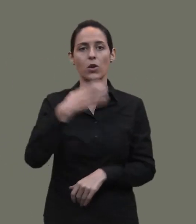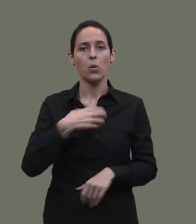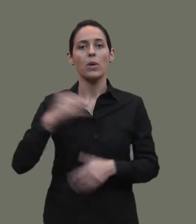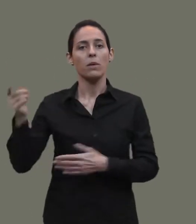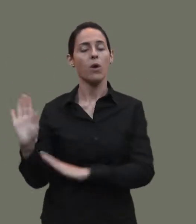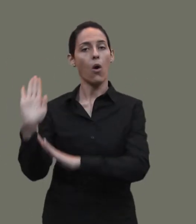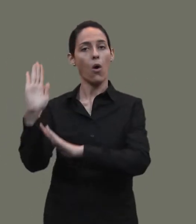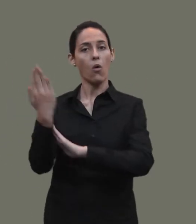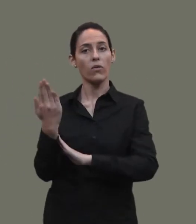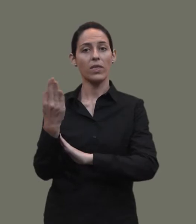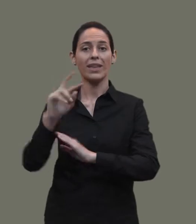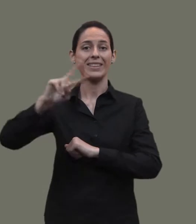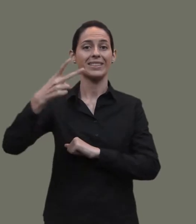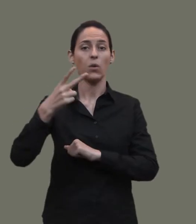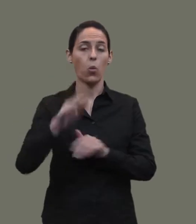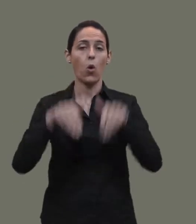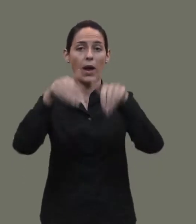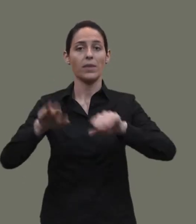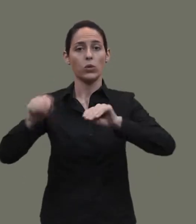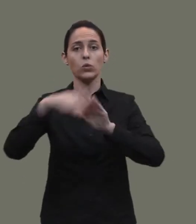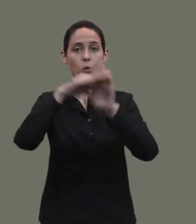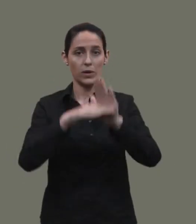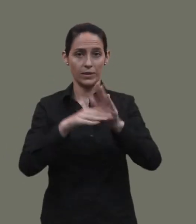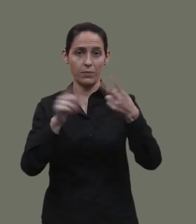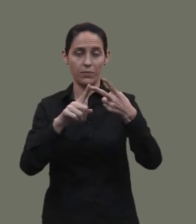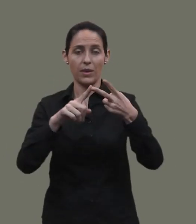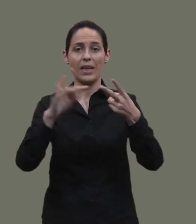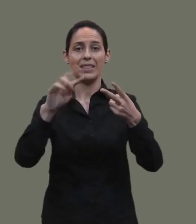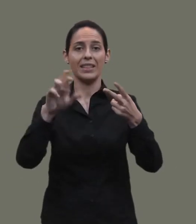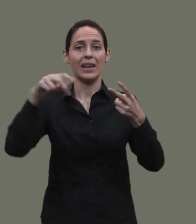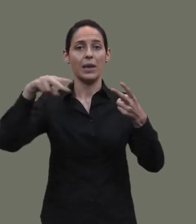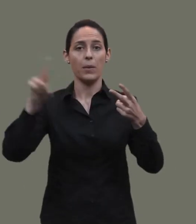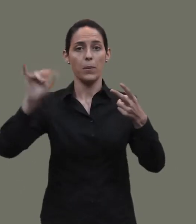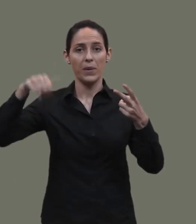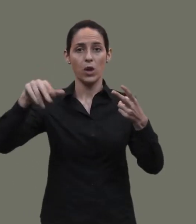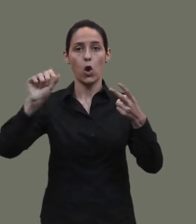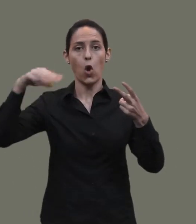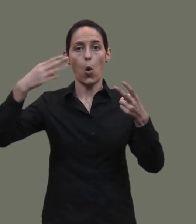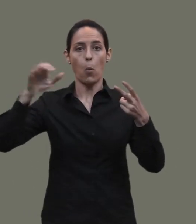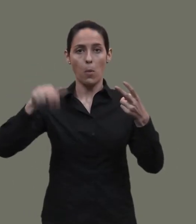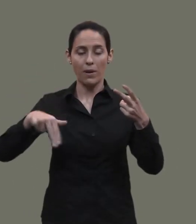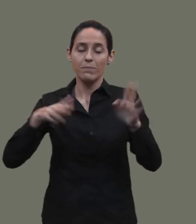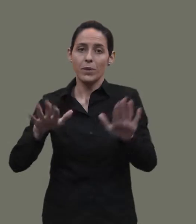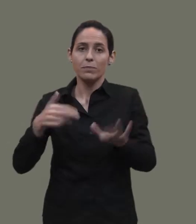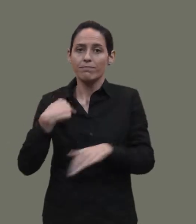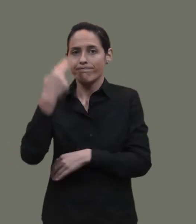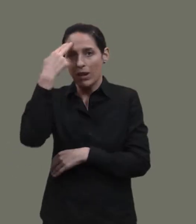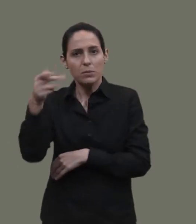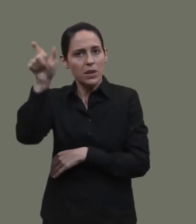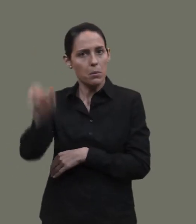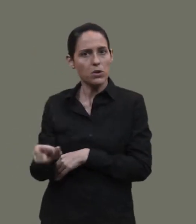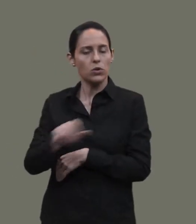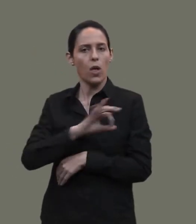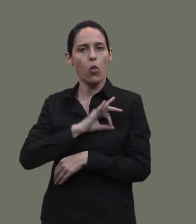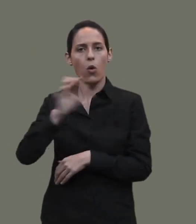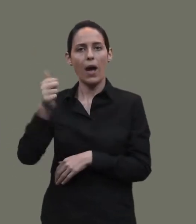nos ofreció en su lugar al segundo candidato de la lista Antonio Trevín Lombán Pero con todos los respetos que nos merece don